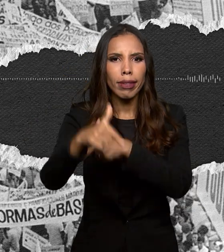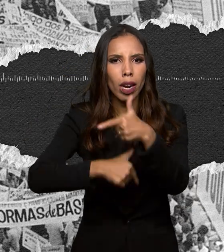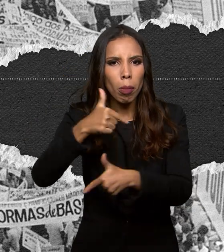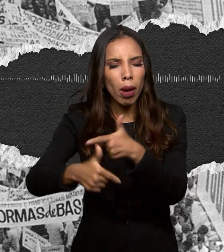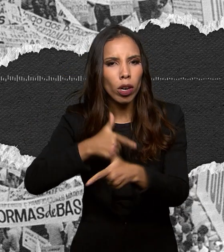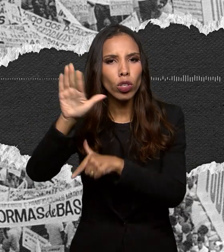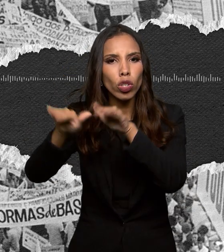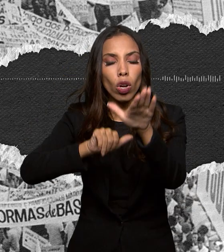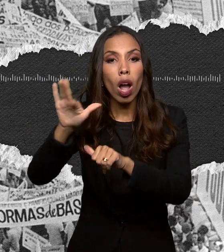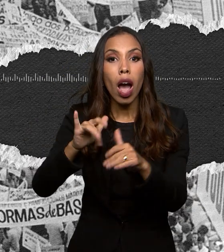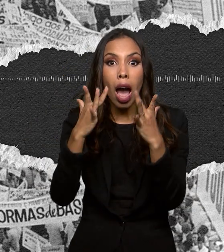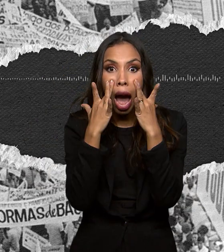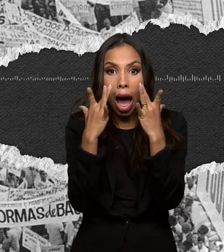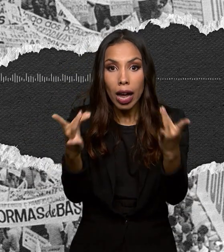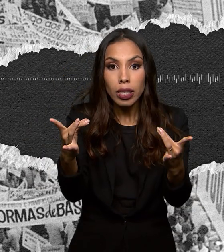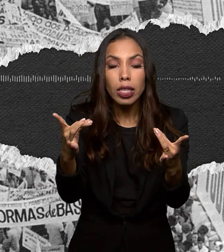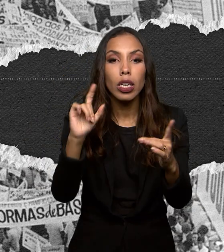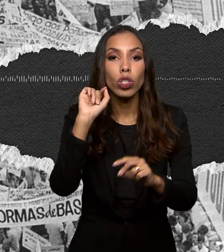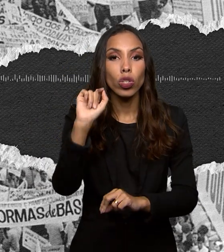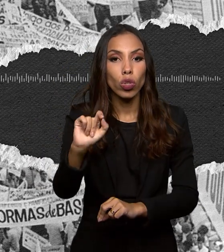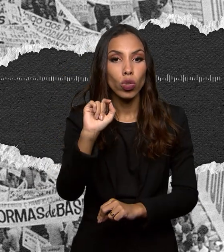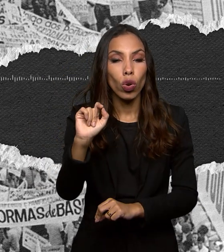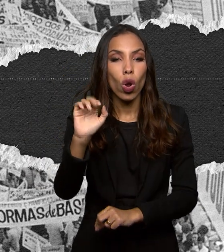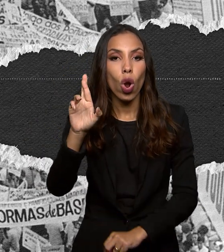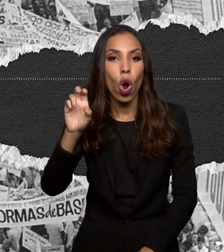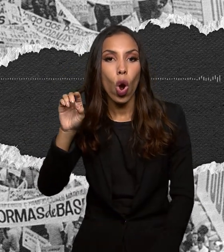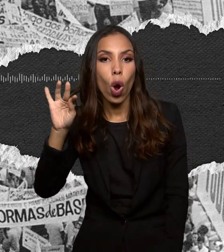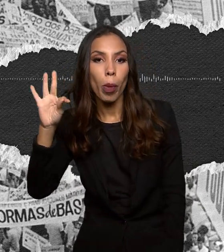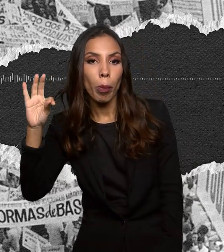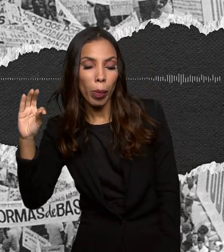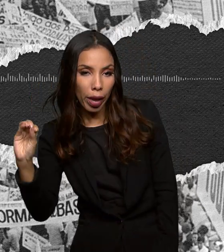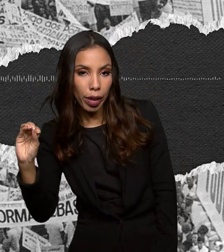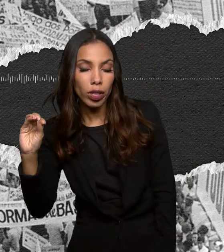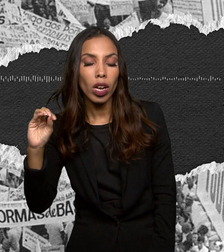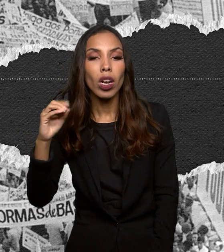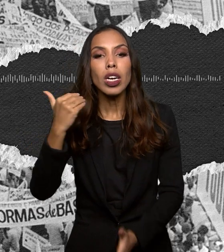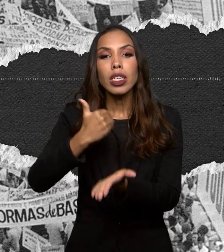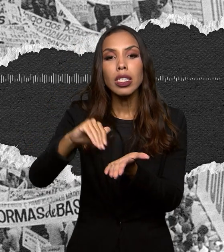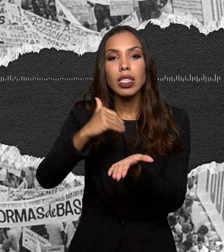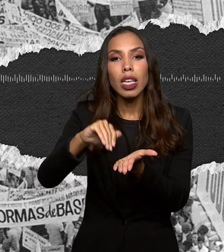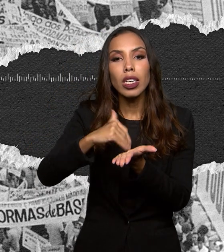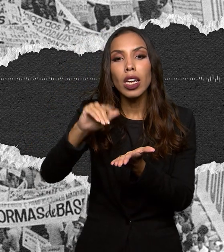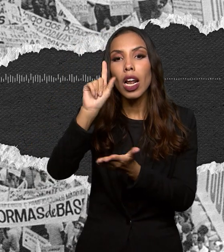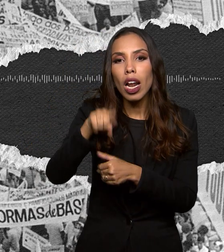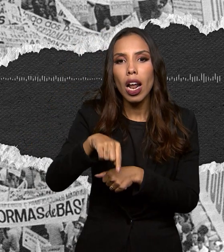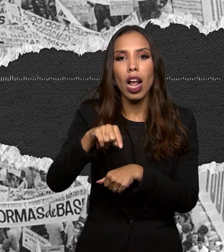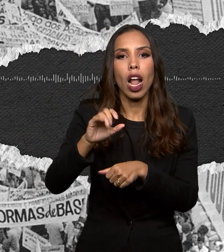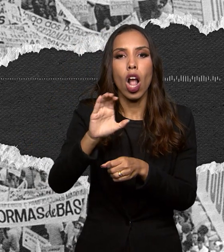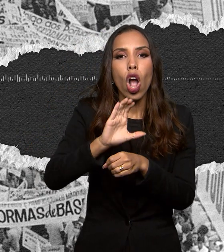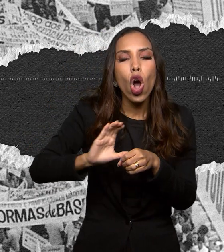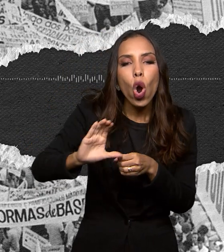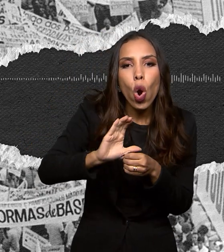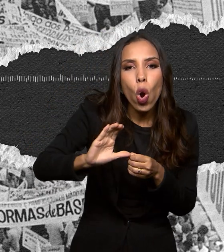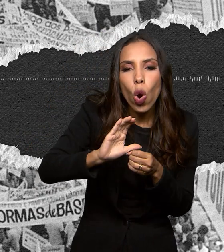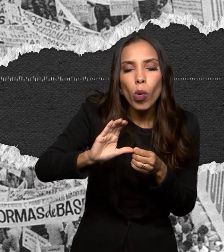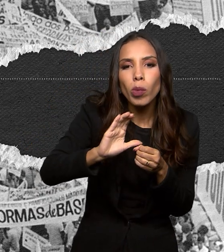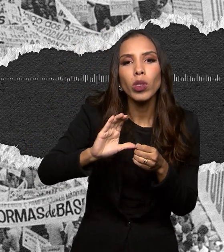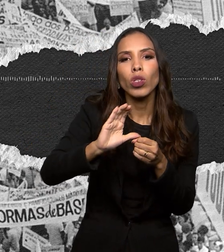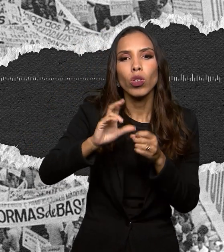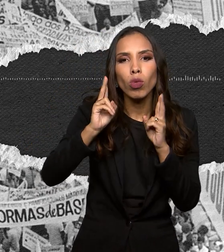Atenção para a palavra de Roberto Morena, secretário da Comissão Permanente das Organizações Sindicais do Estado da